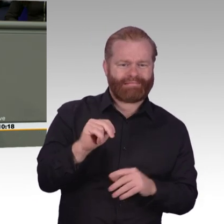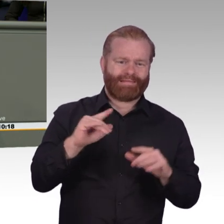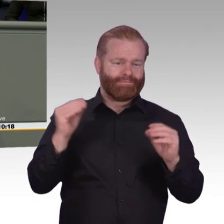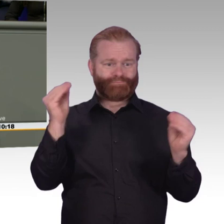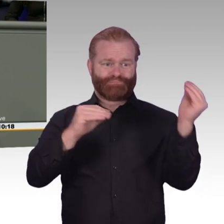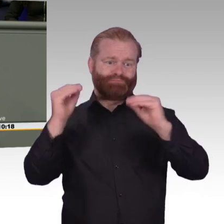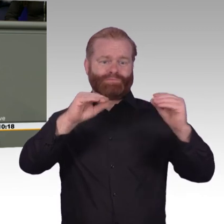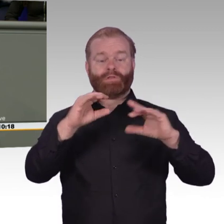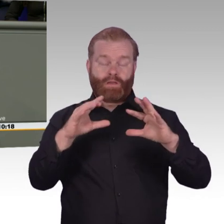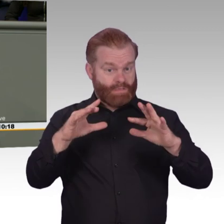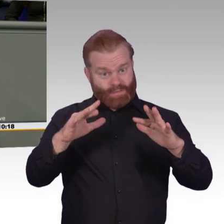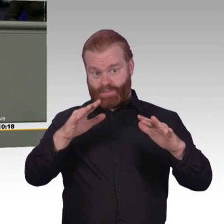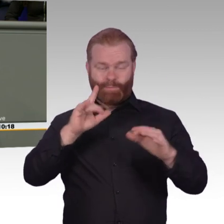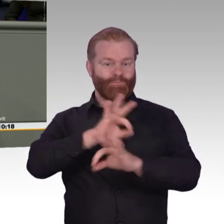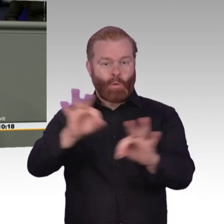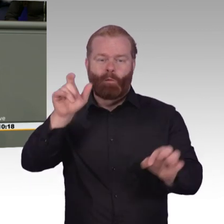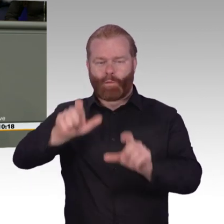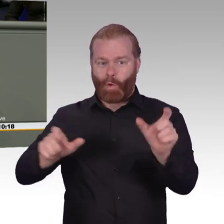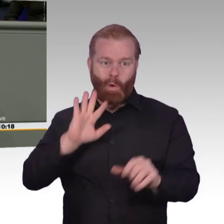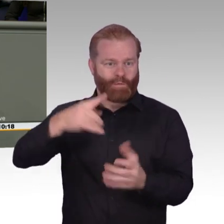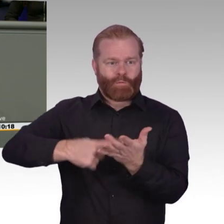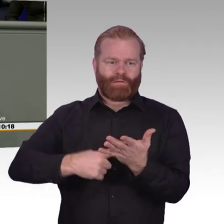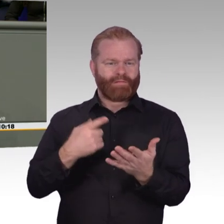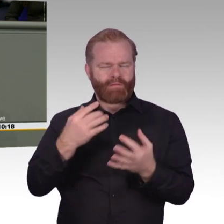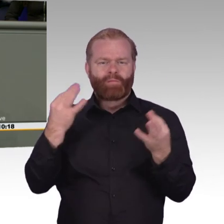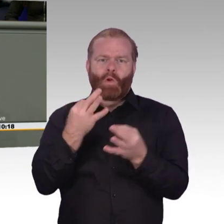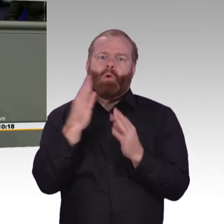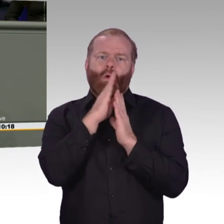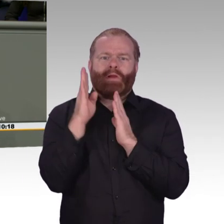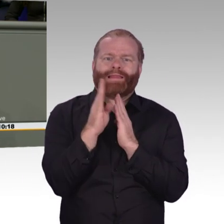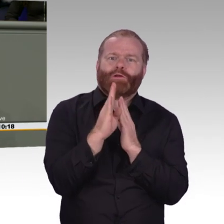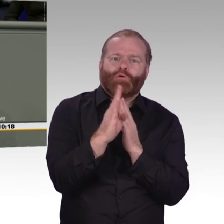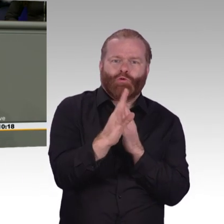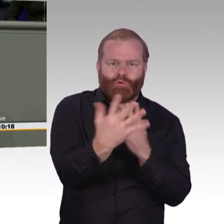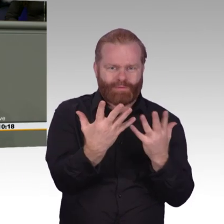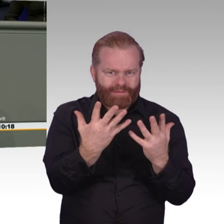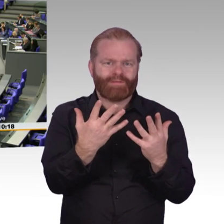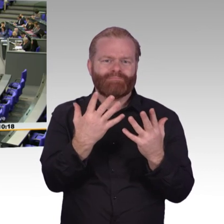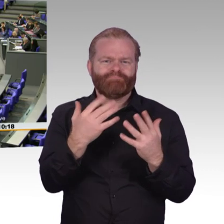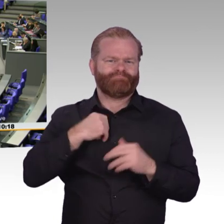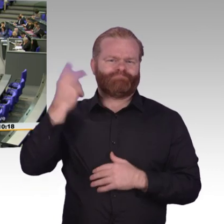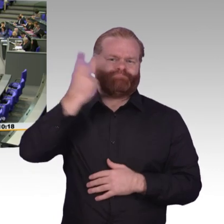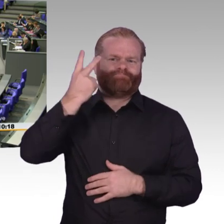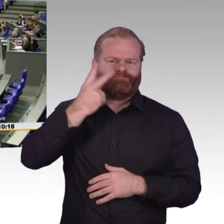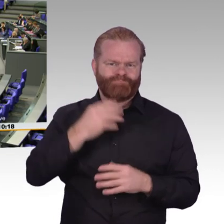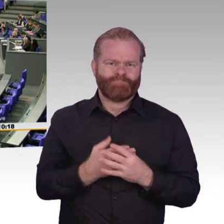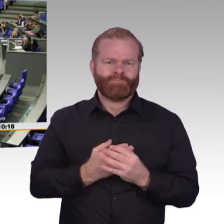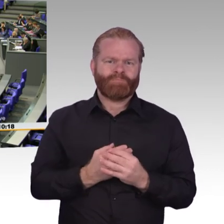Finanzminister ein bisschen stärker davon überzeugen können, dass wir uns hier zu bewegen haben. Ebenso muss gelten, dass die künstliche